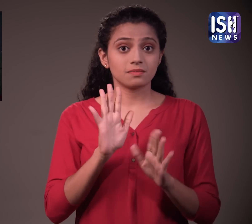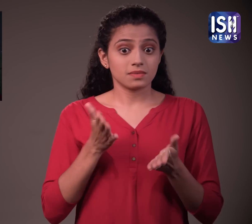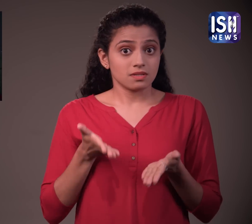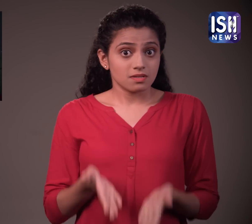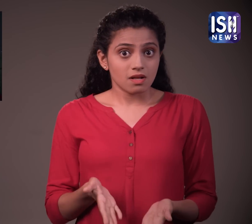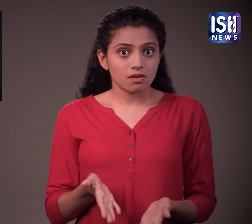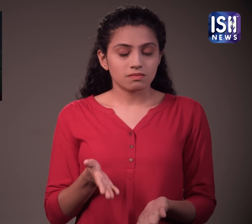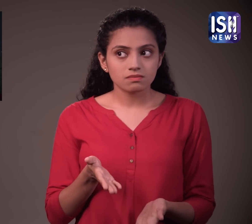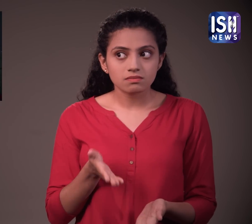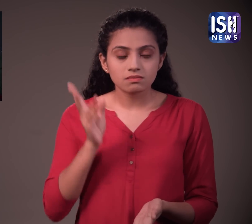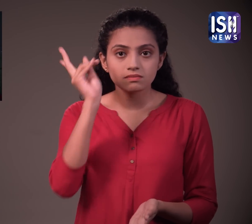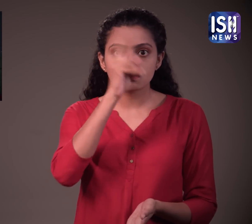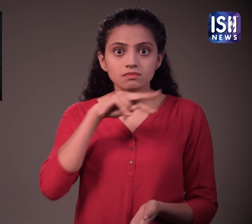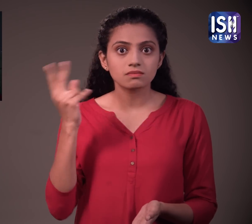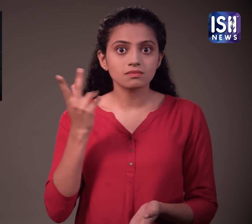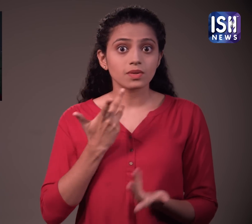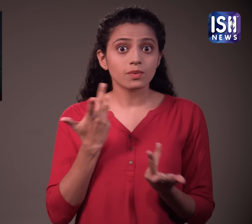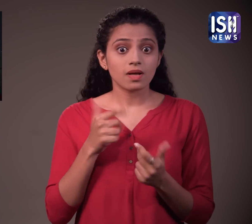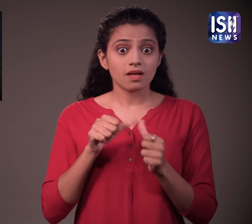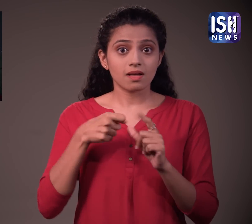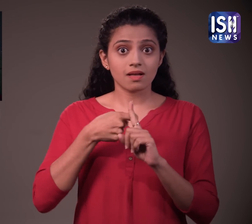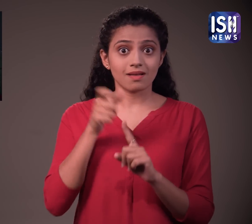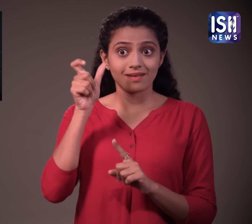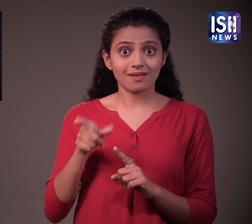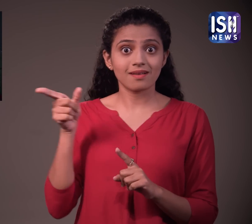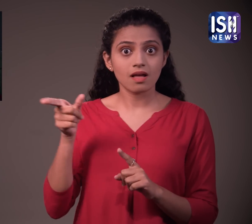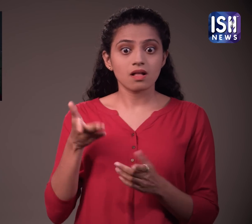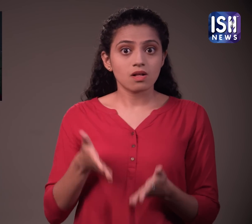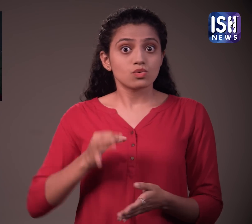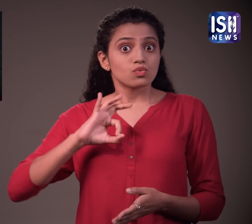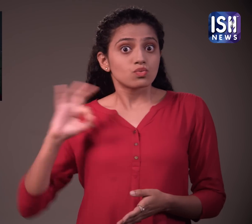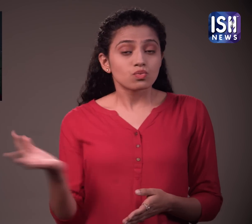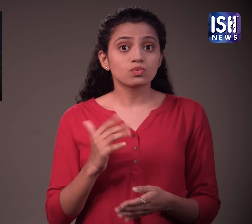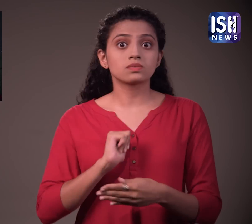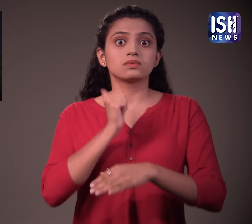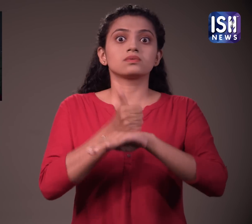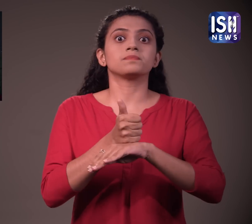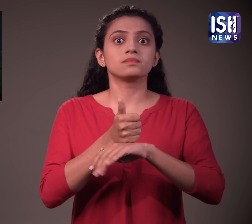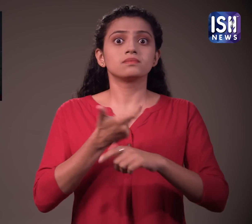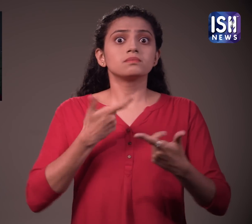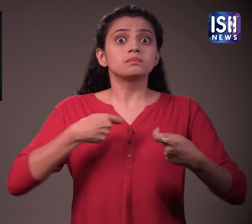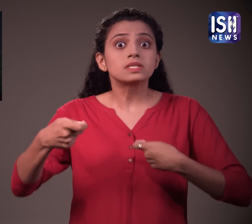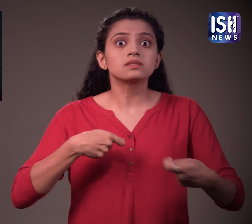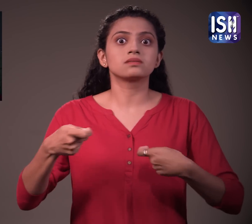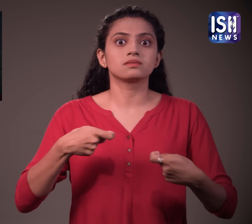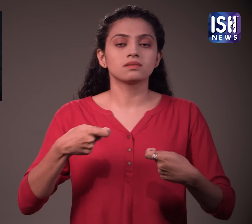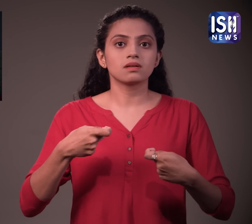हाला कि एक अजीब मोर में आर्यन ने एक नया व्यवसाई स्थापित किया।